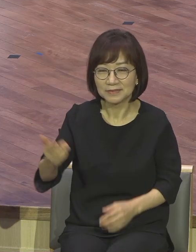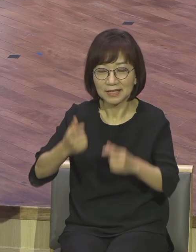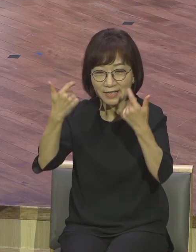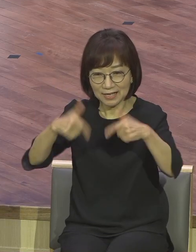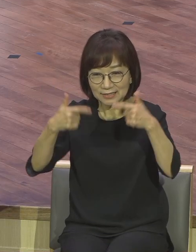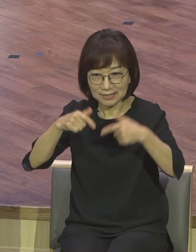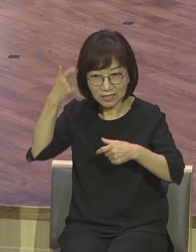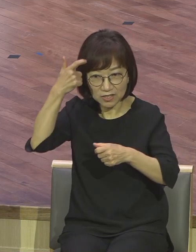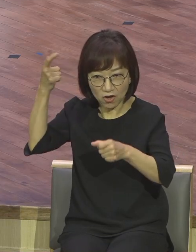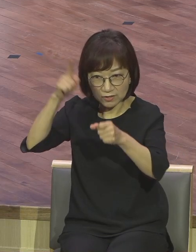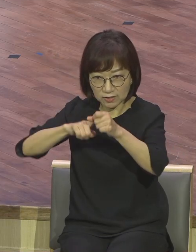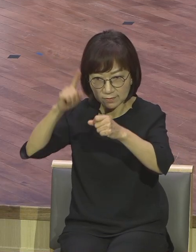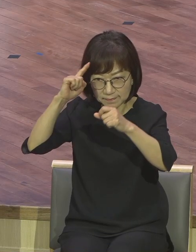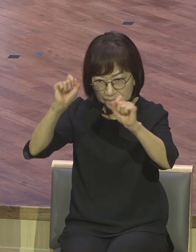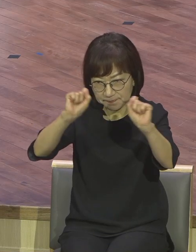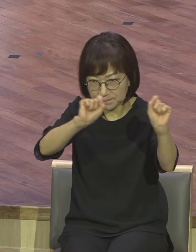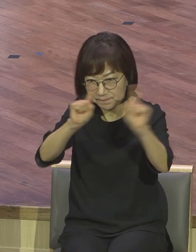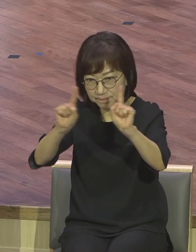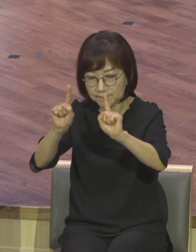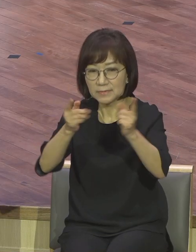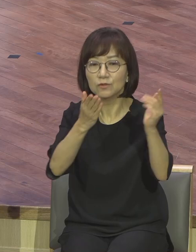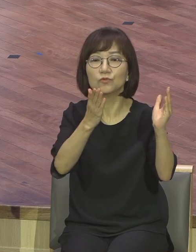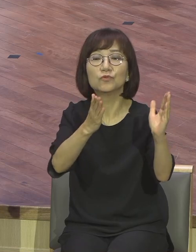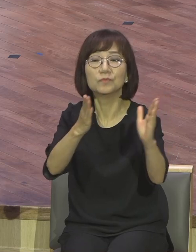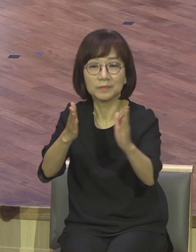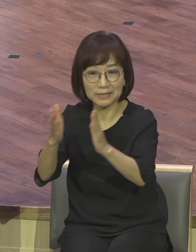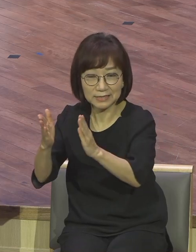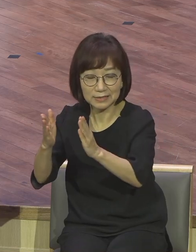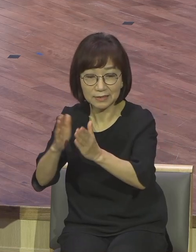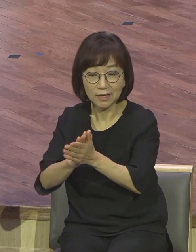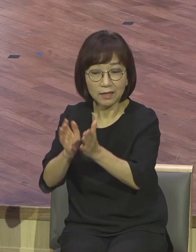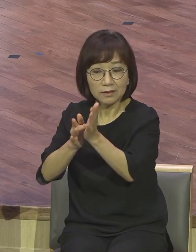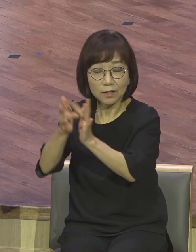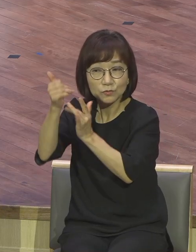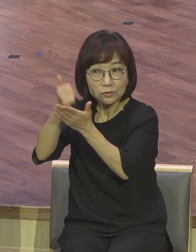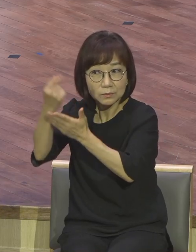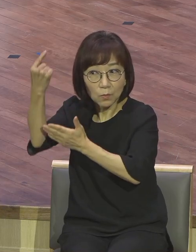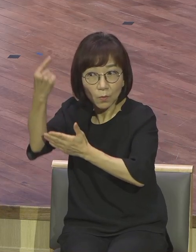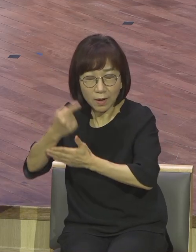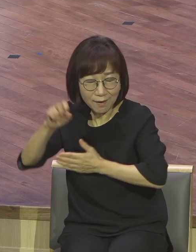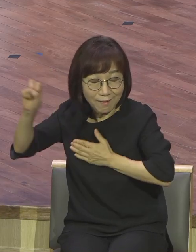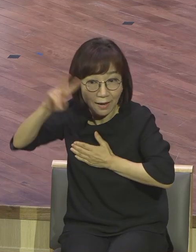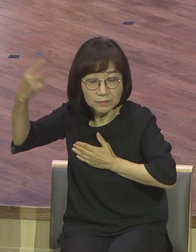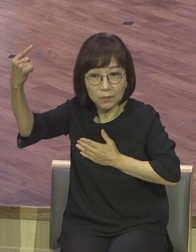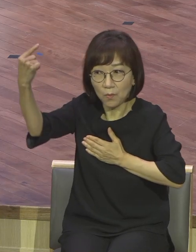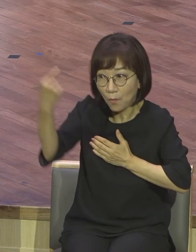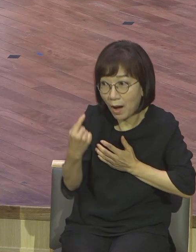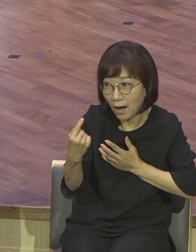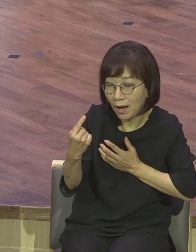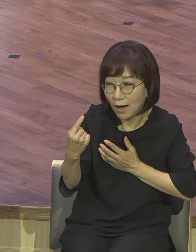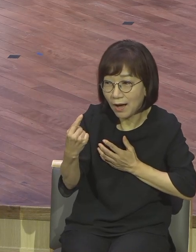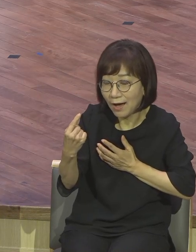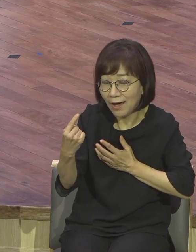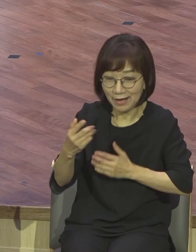준비하며 어느 순간에 주님이 오시더라도 어느 순간에 내가 주님 앞에 서더라도